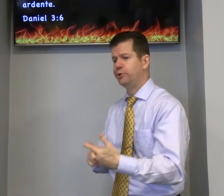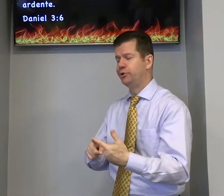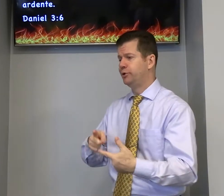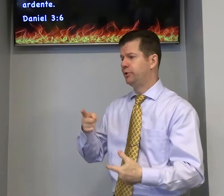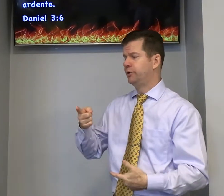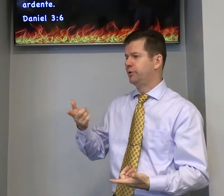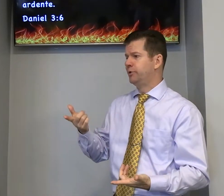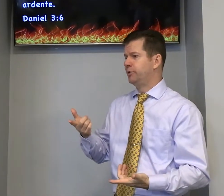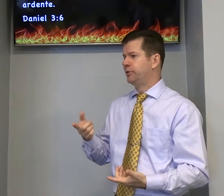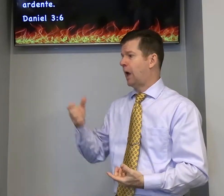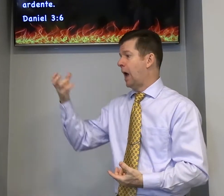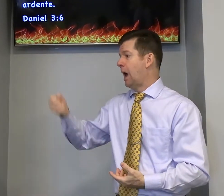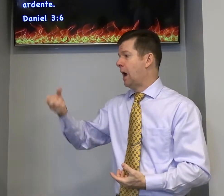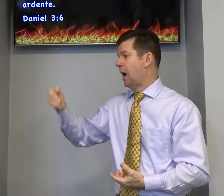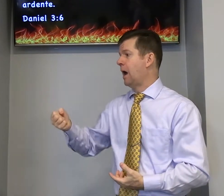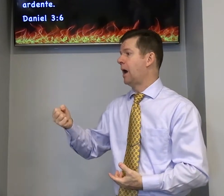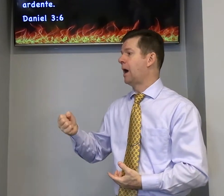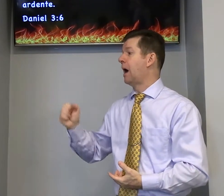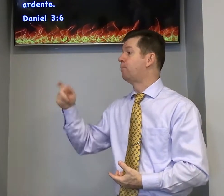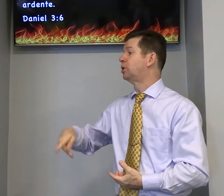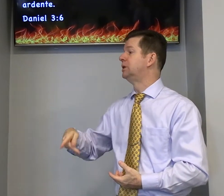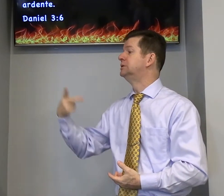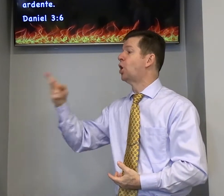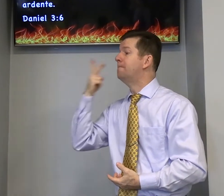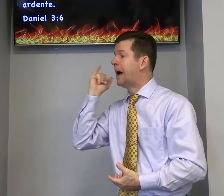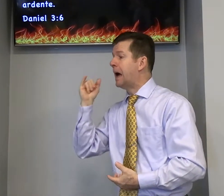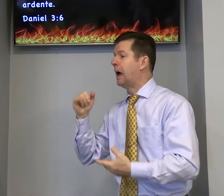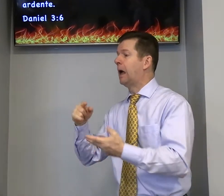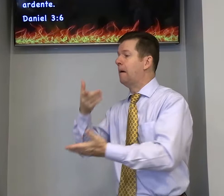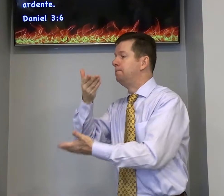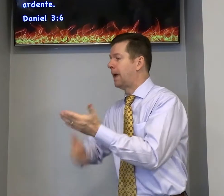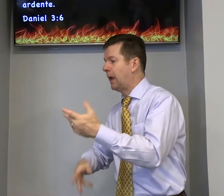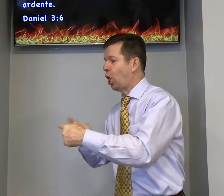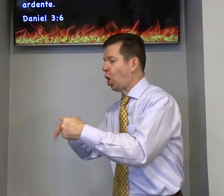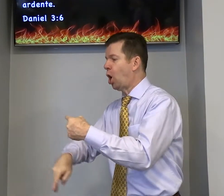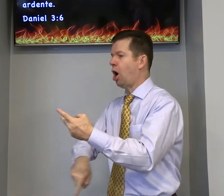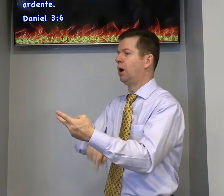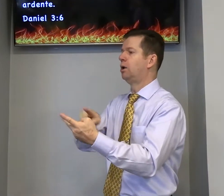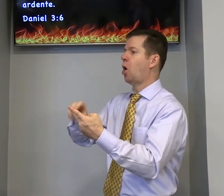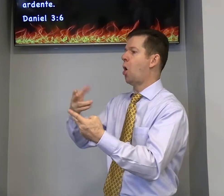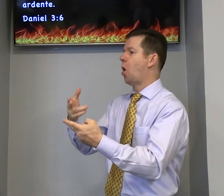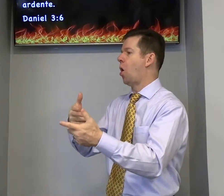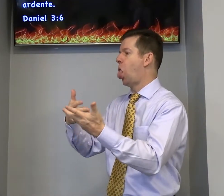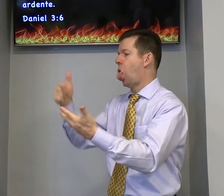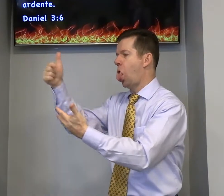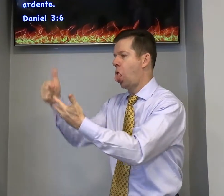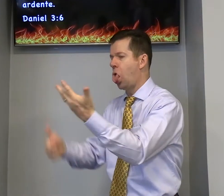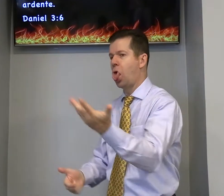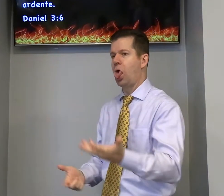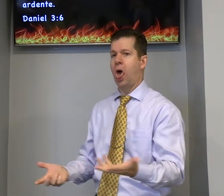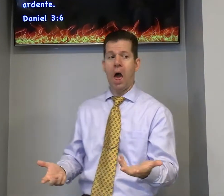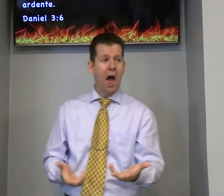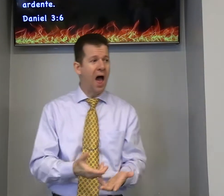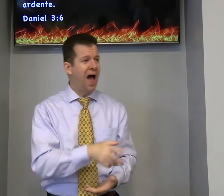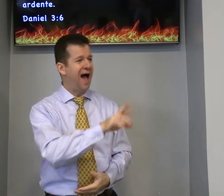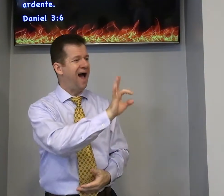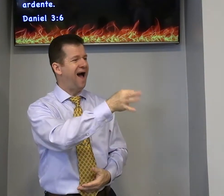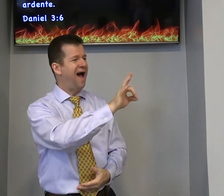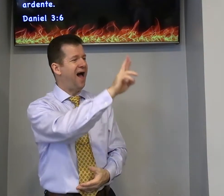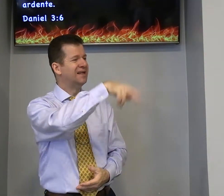ah mas se casar vou perder a mesada vou perder vai cortar alguma pensão eu